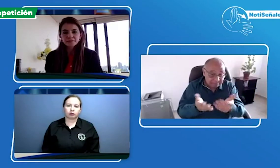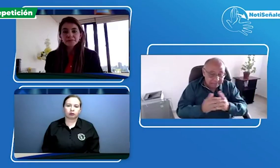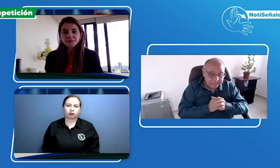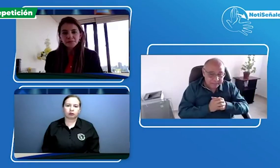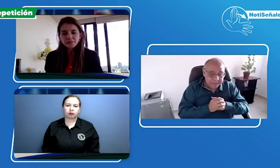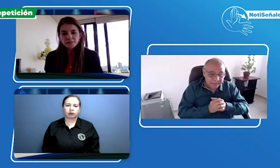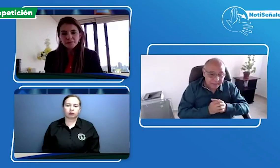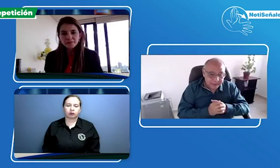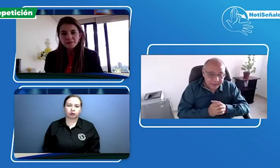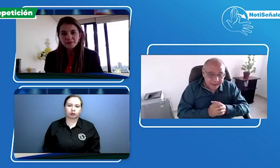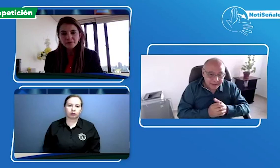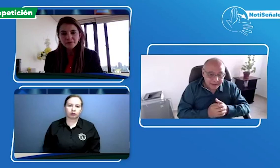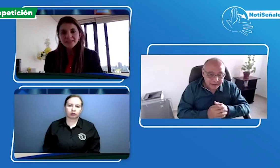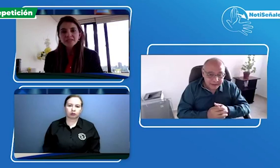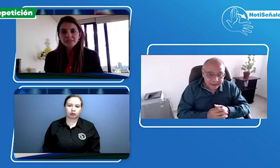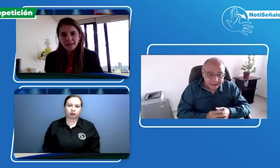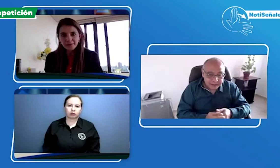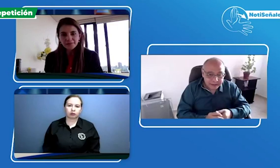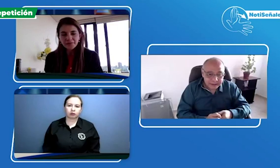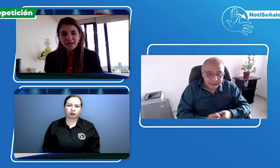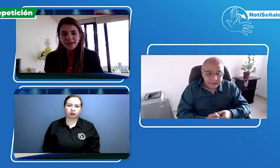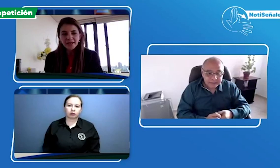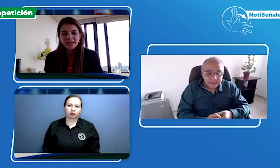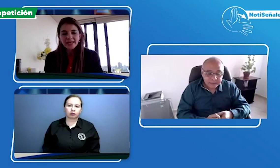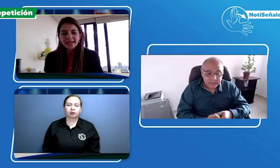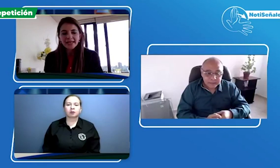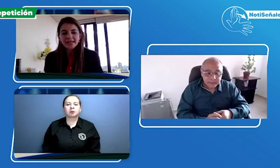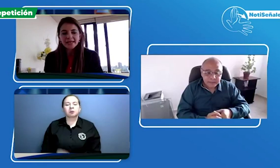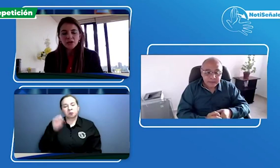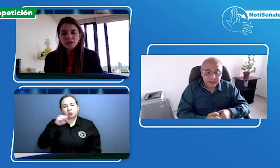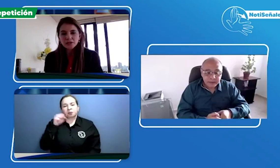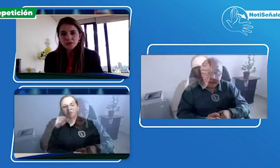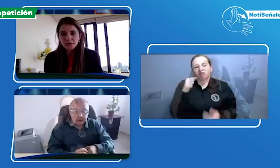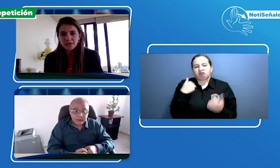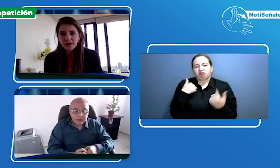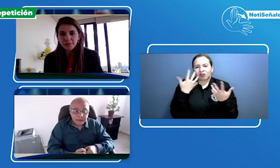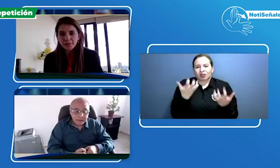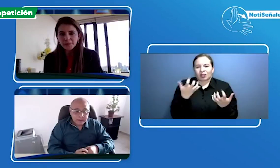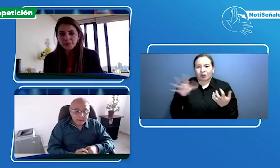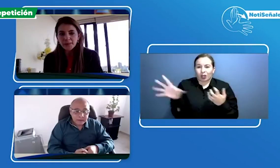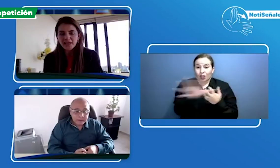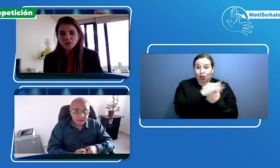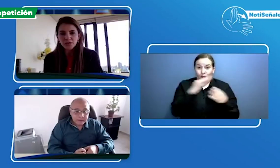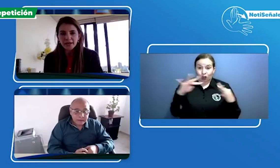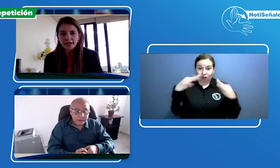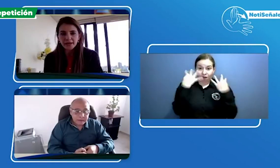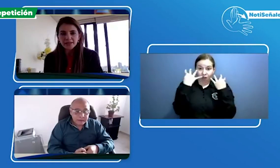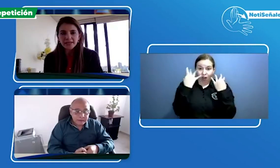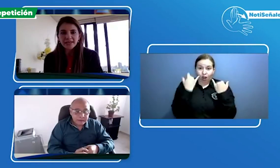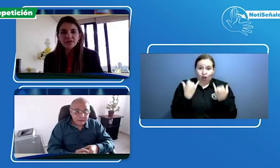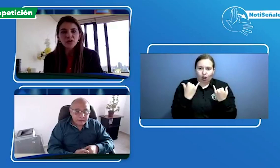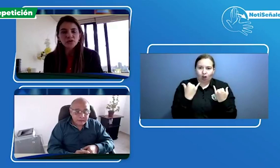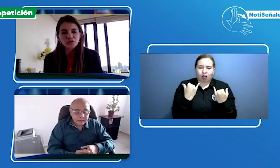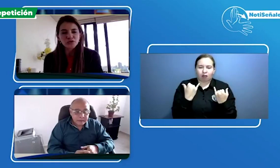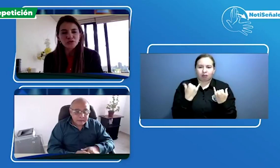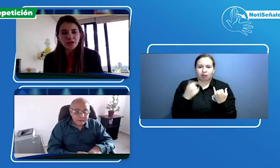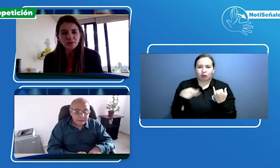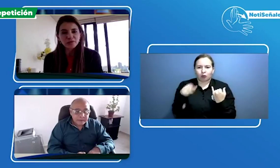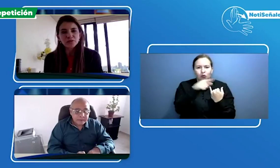creo que tienes algo más para comentarnos, adelante quería que toda esta audiencia me ayudara ya que conocemos los